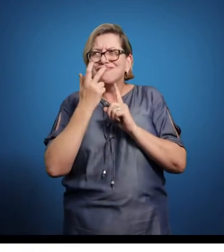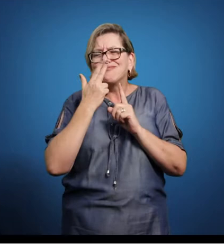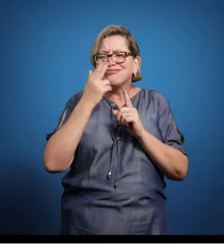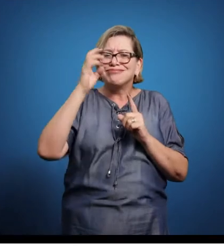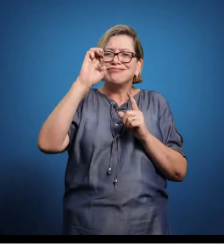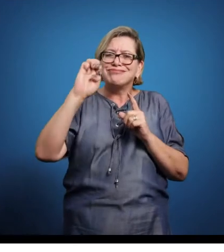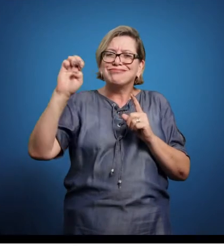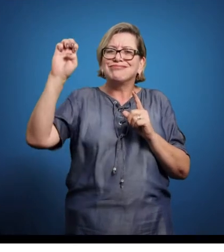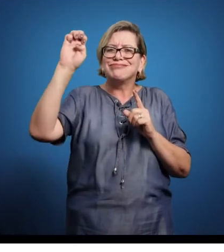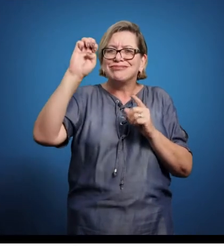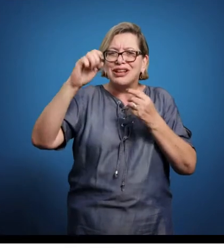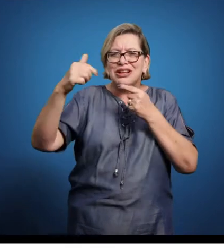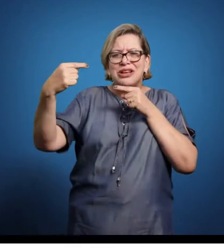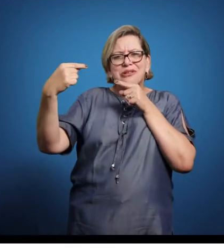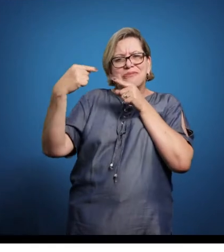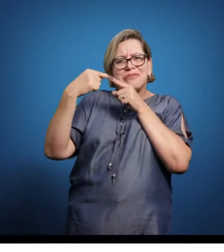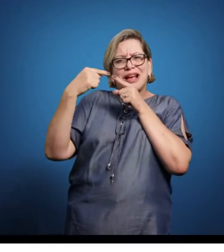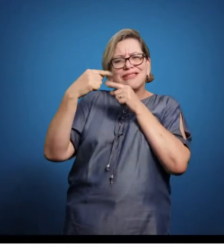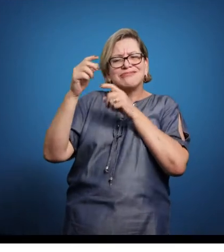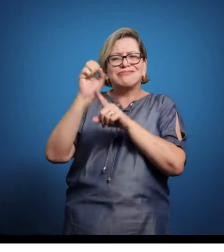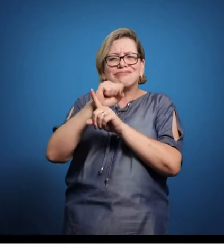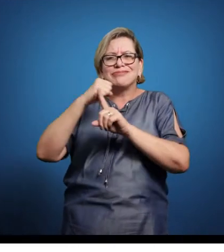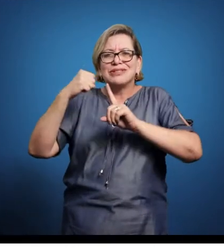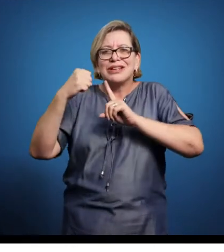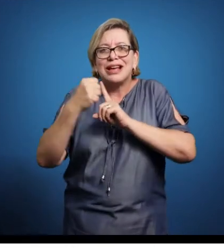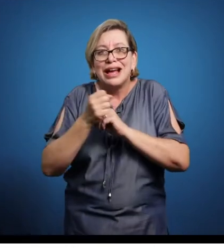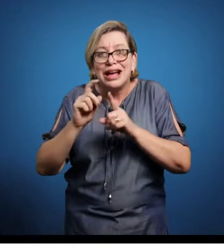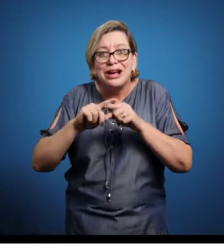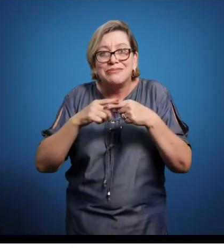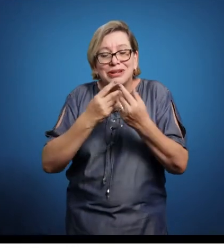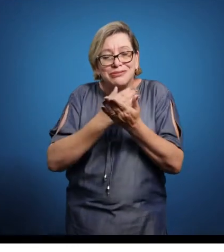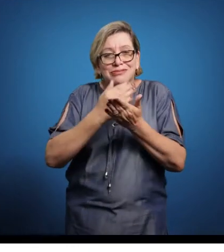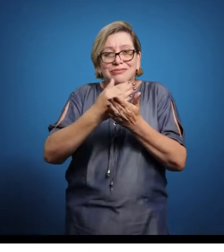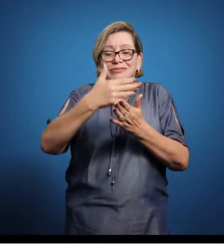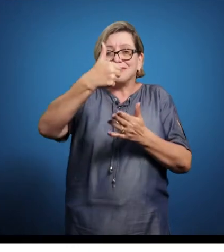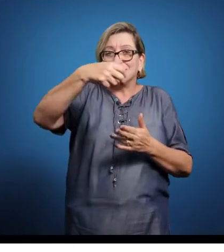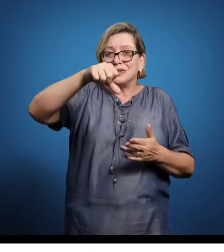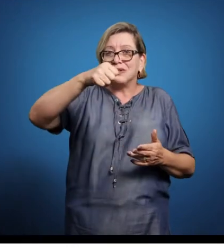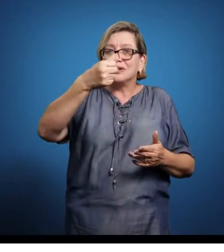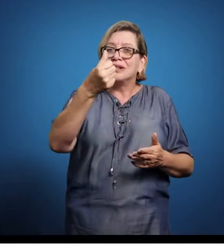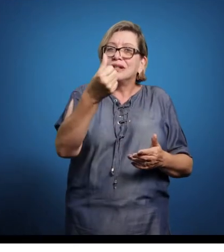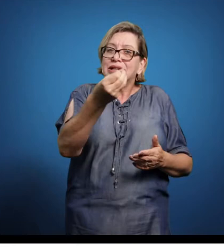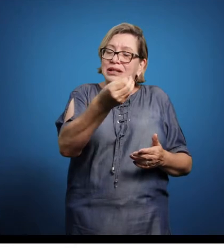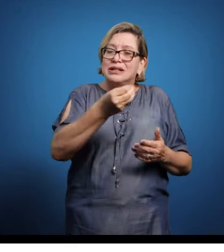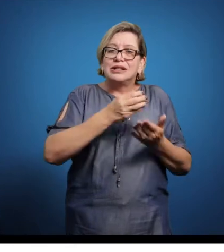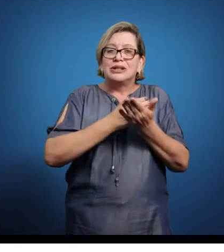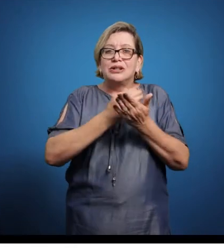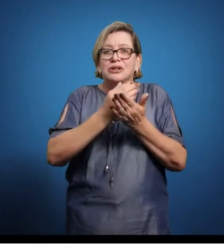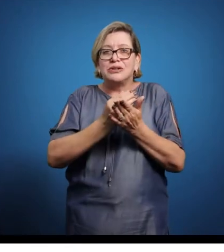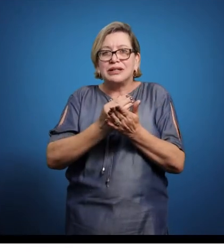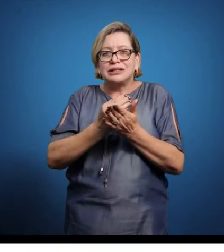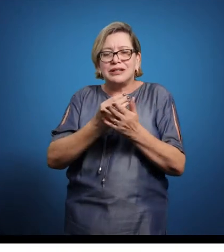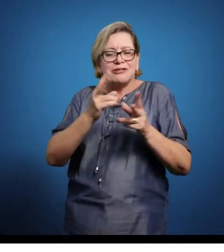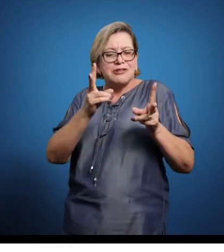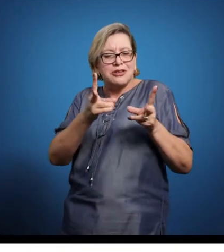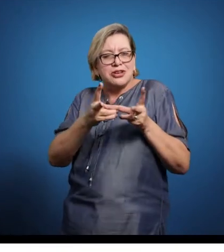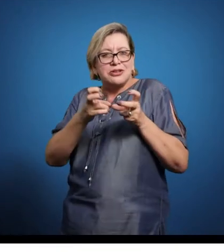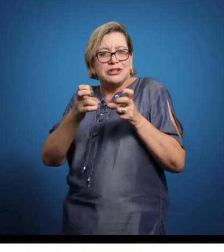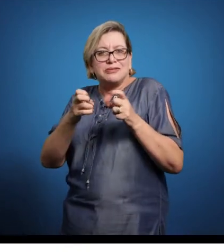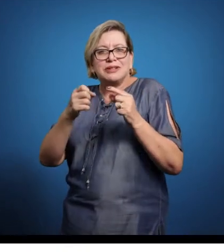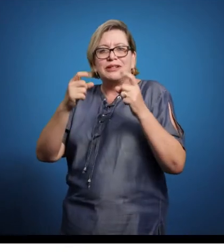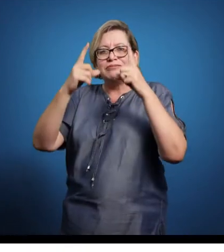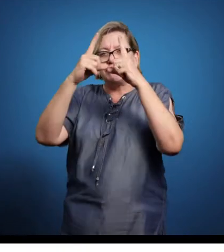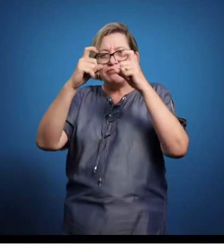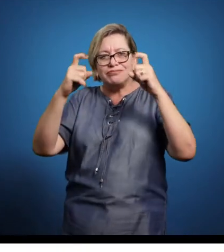mais próxima da sociologia. Mas, a partir, então, dos anos 60, há um olhar mais para a ciência